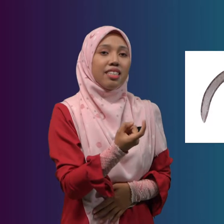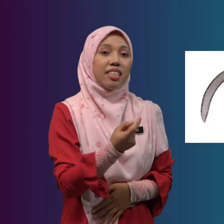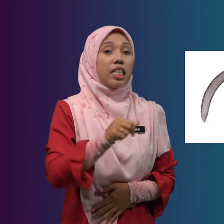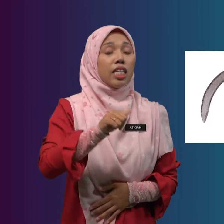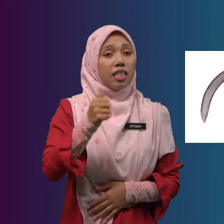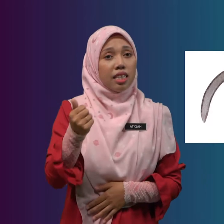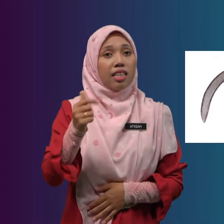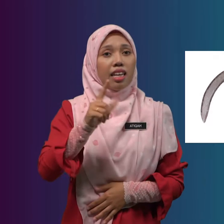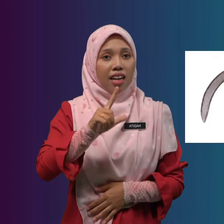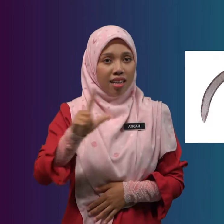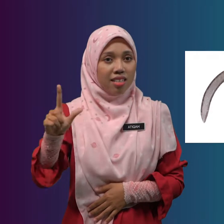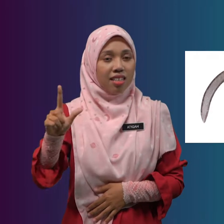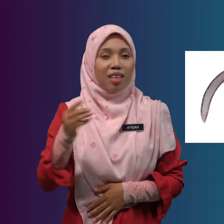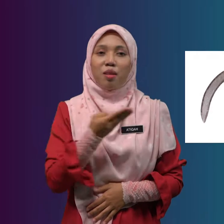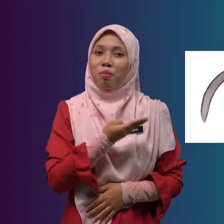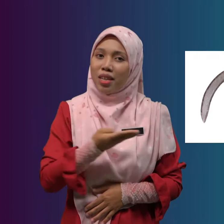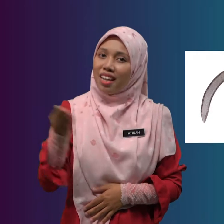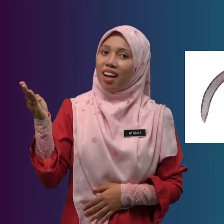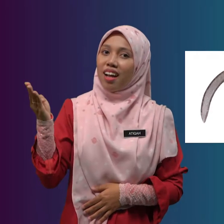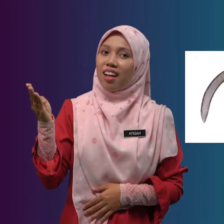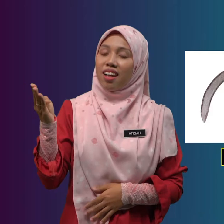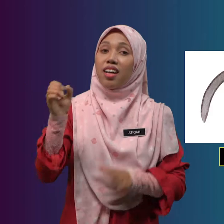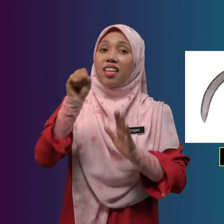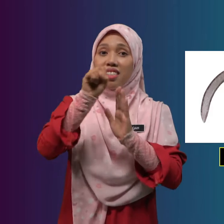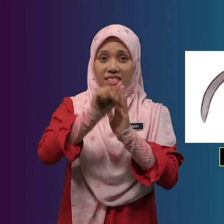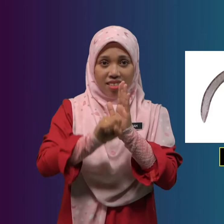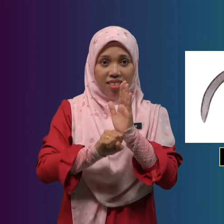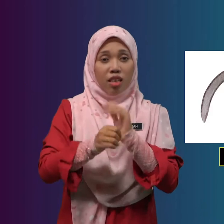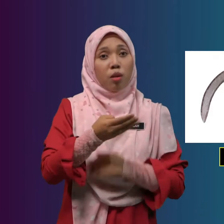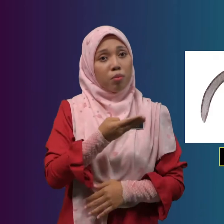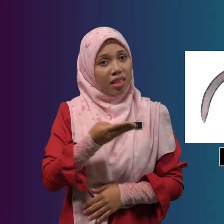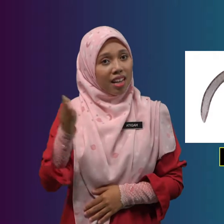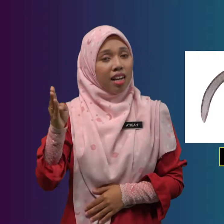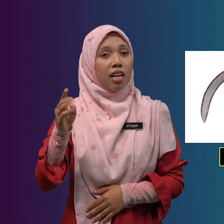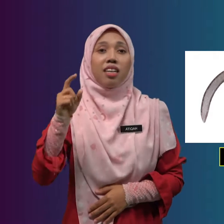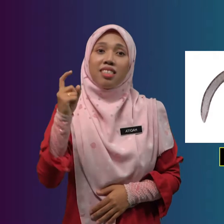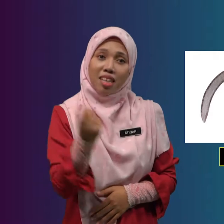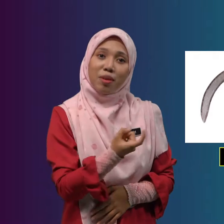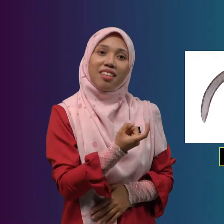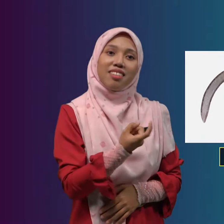Ialah Bilah Se Bilah Sabit